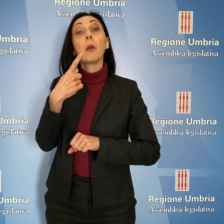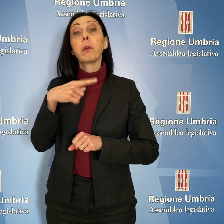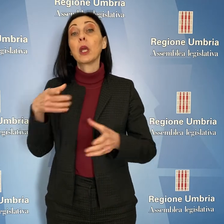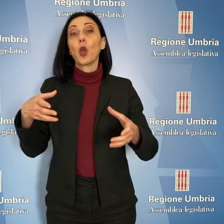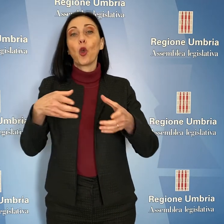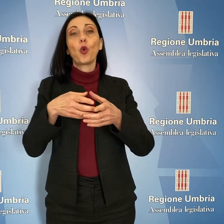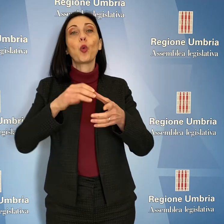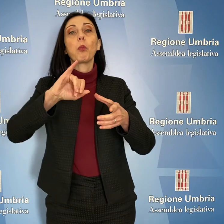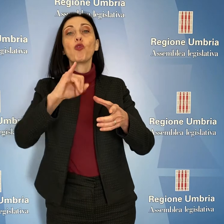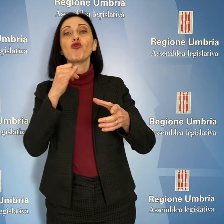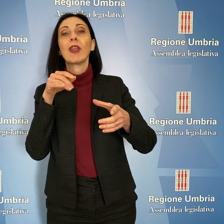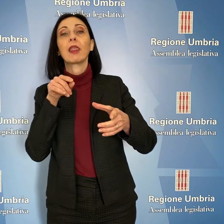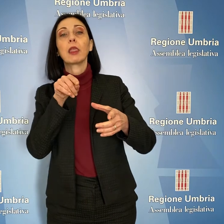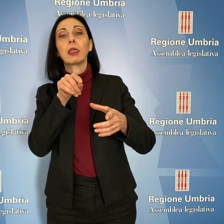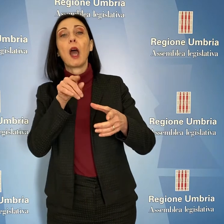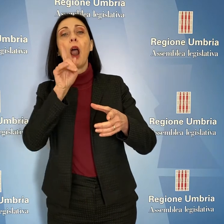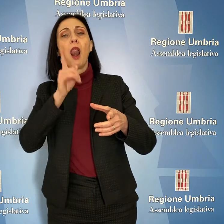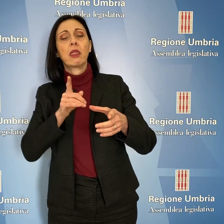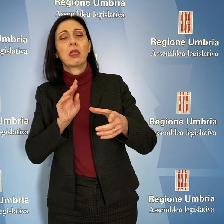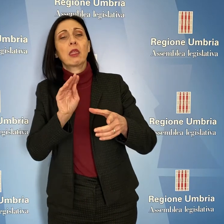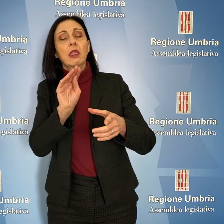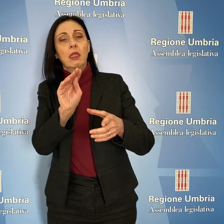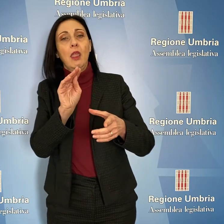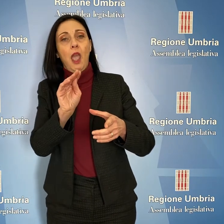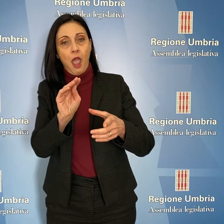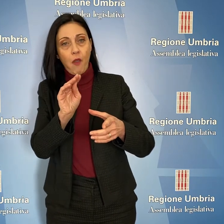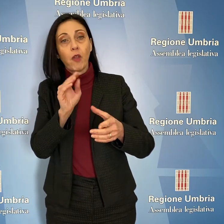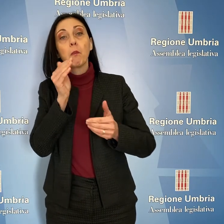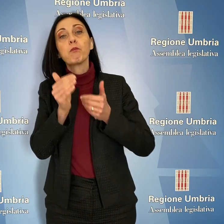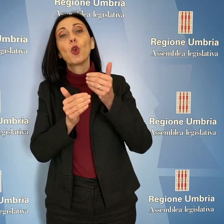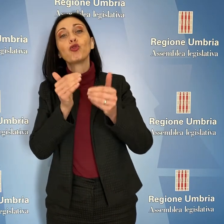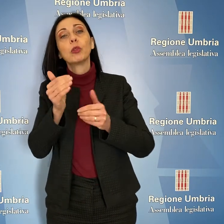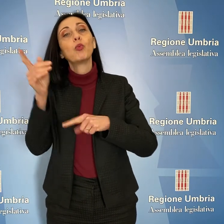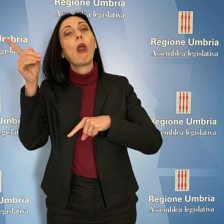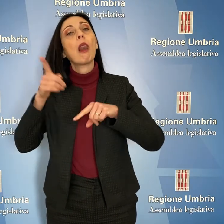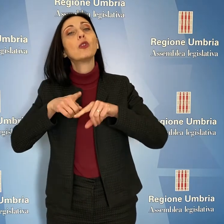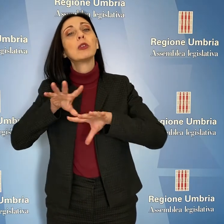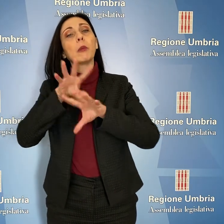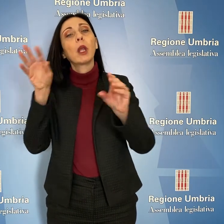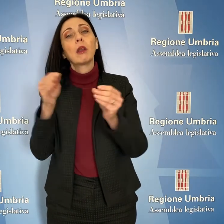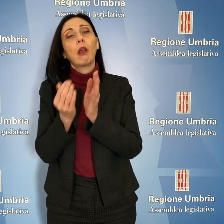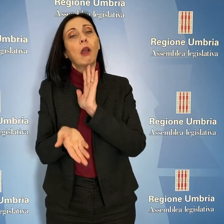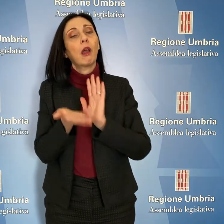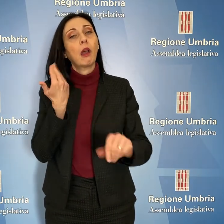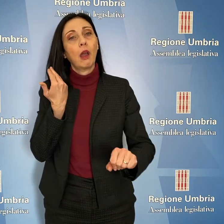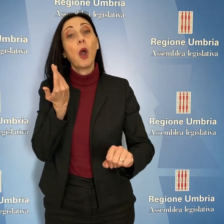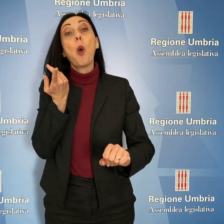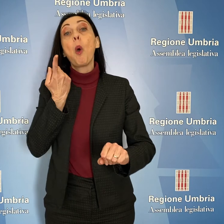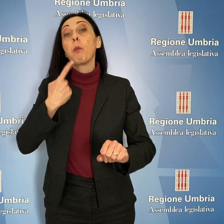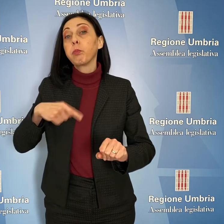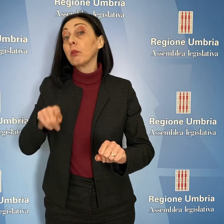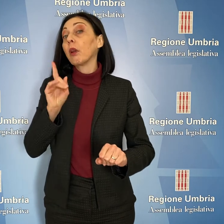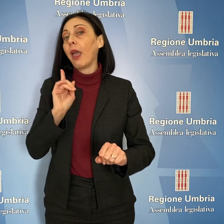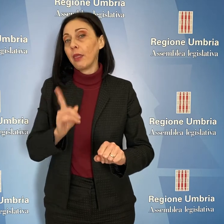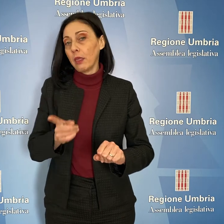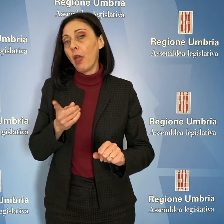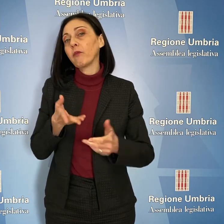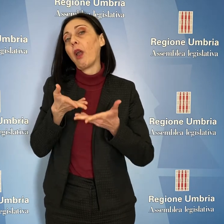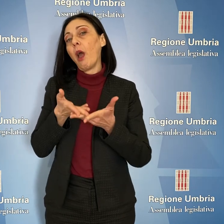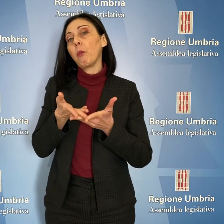Gindal di ritirare la procedura di licenziamento collettivo e procedere all'attivazione degli ammortizzatori